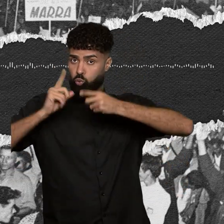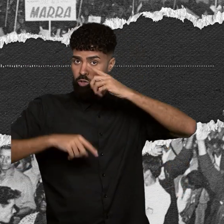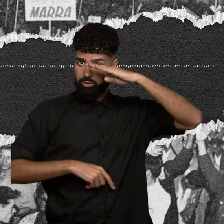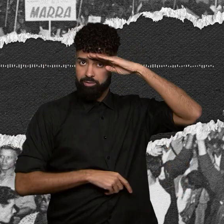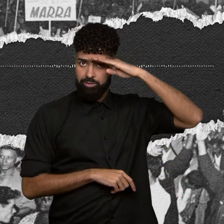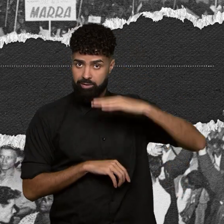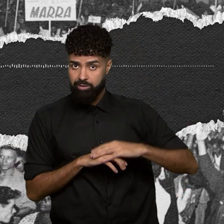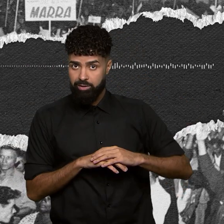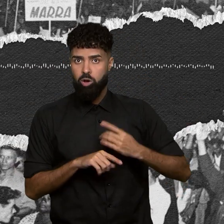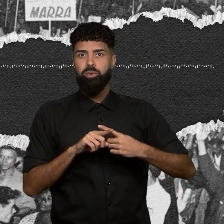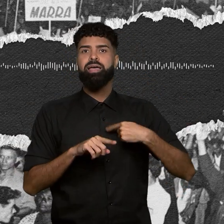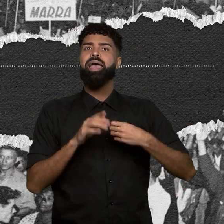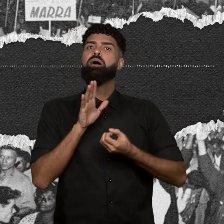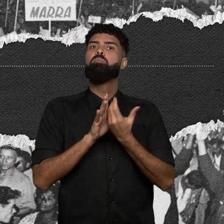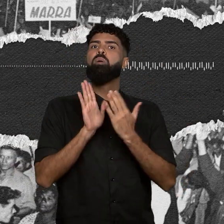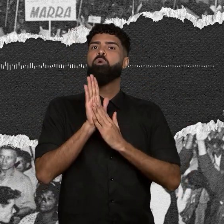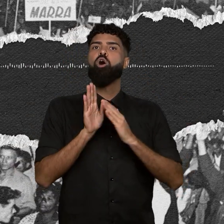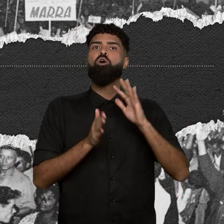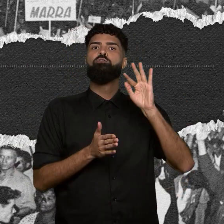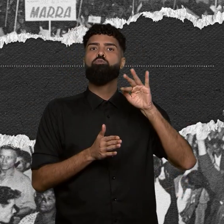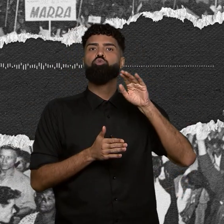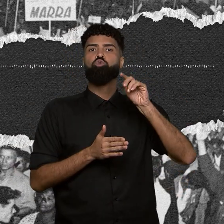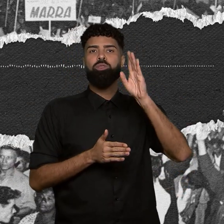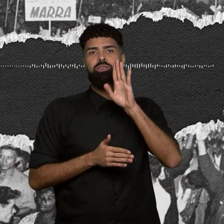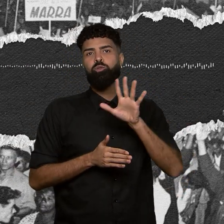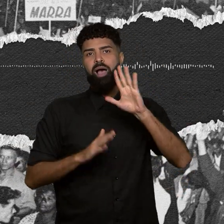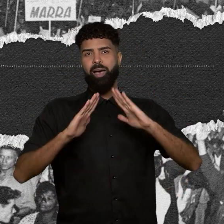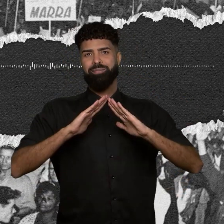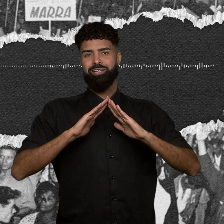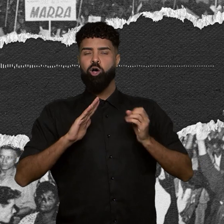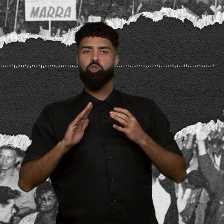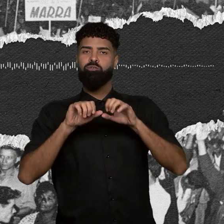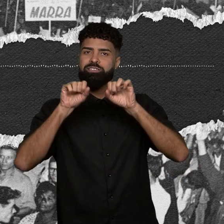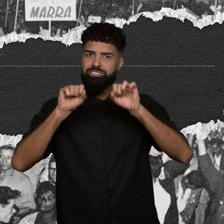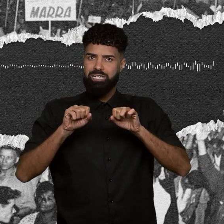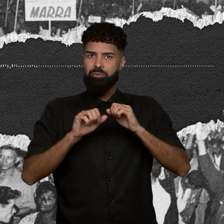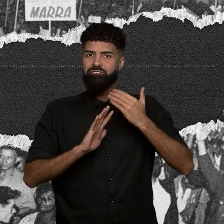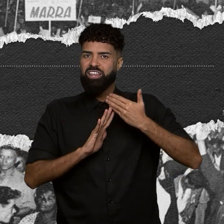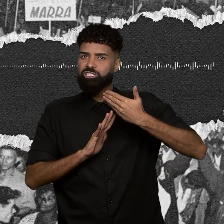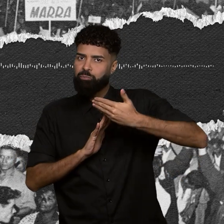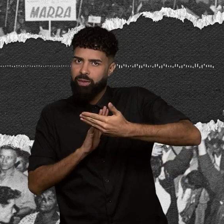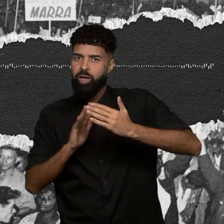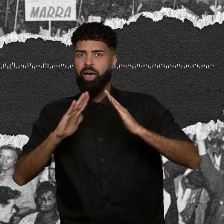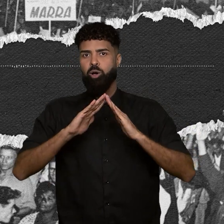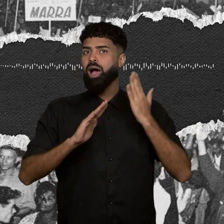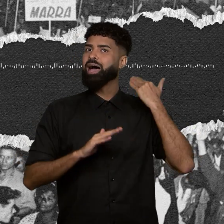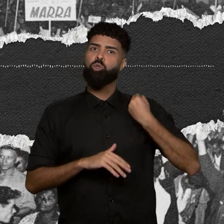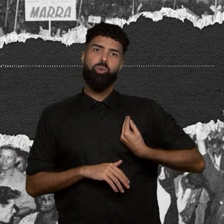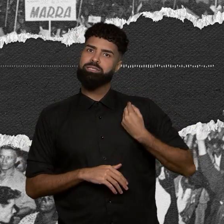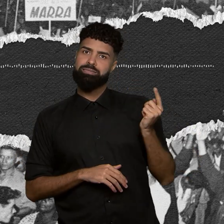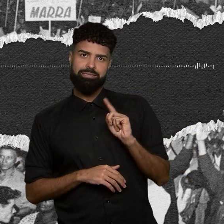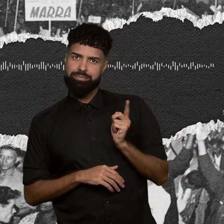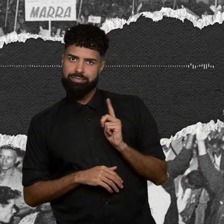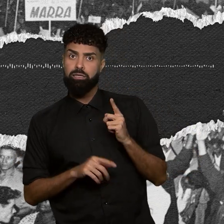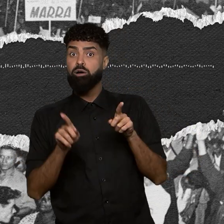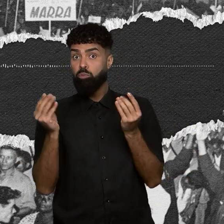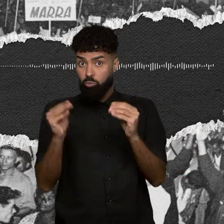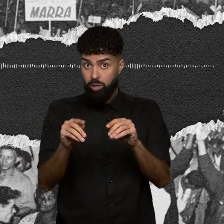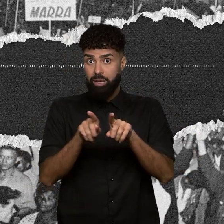Nacional de Habitação e um novo sistema de financiamento habitacional que não existia, inclusive com correção monetária,